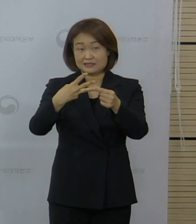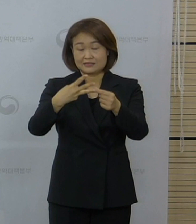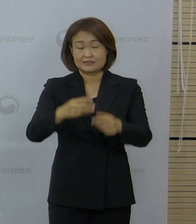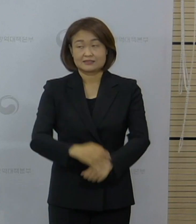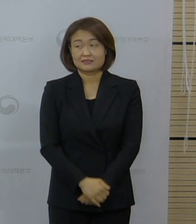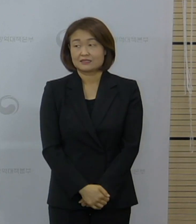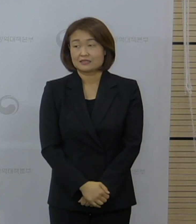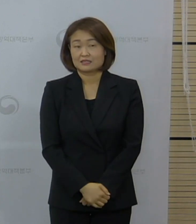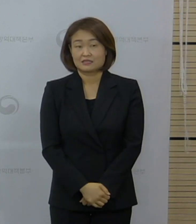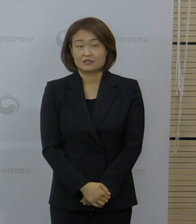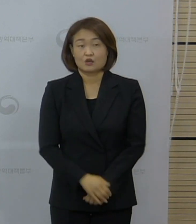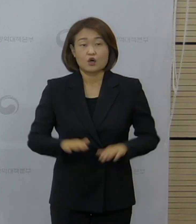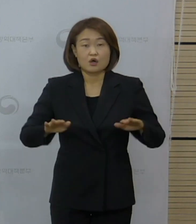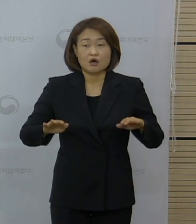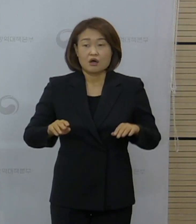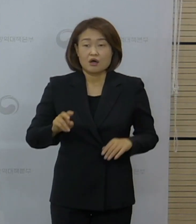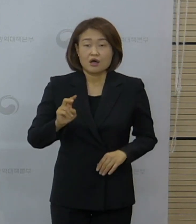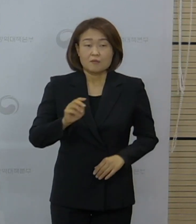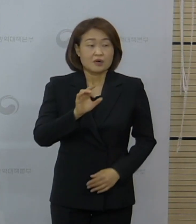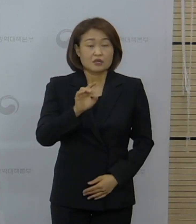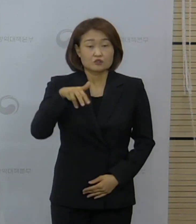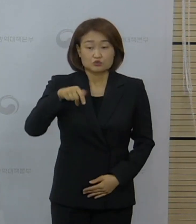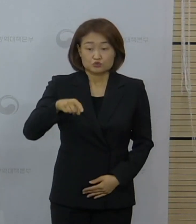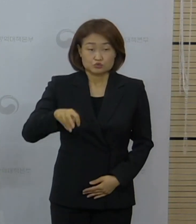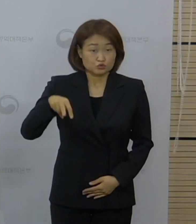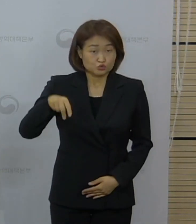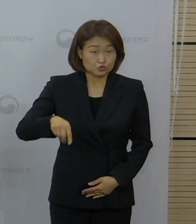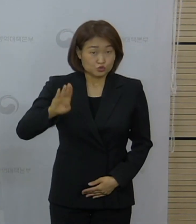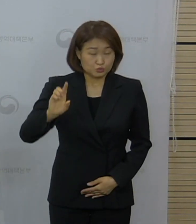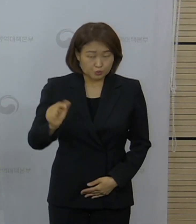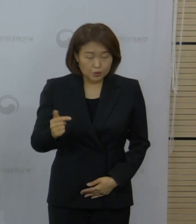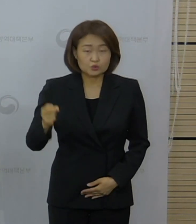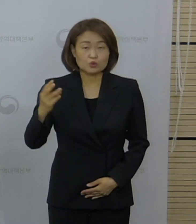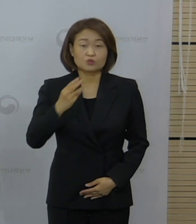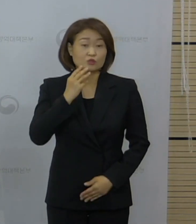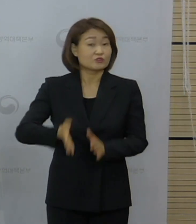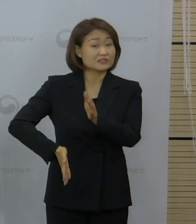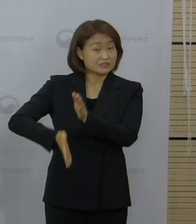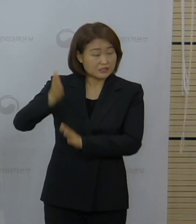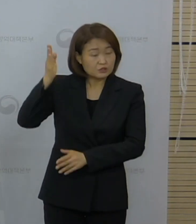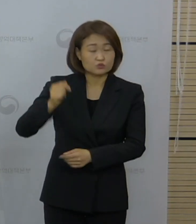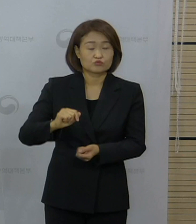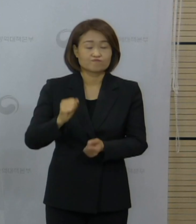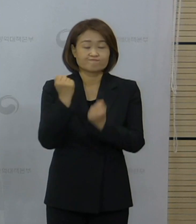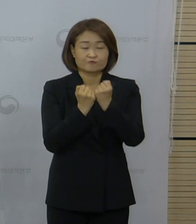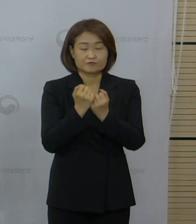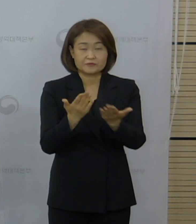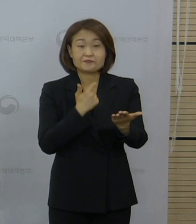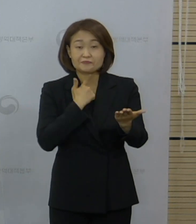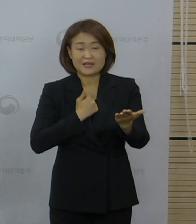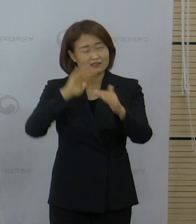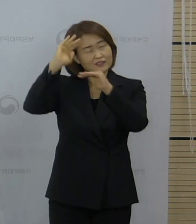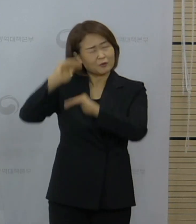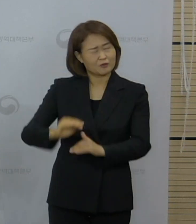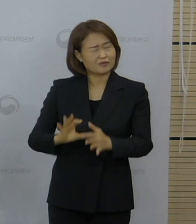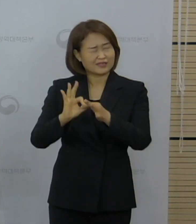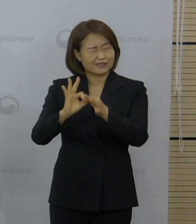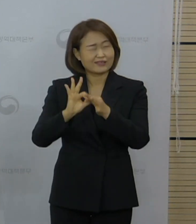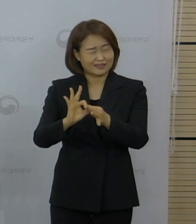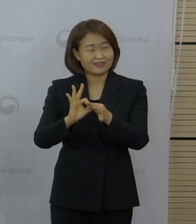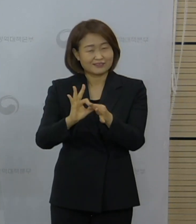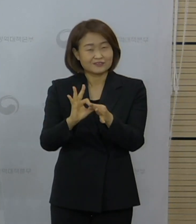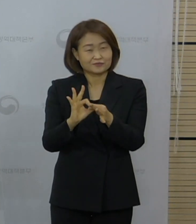중수본 백브리핑에서도 한번 설명이 나왔고 서울시에서 브리핑을 한 내용과 관련돼서